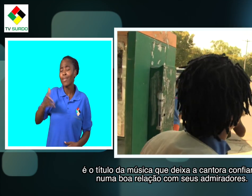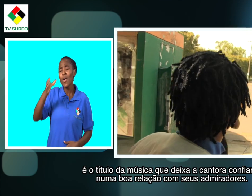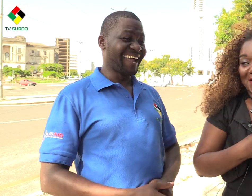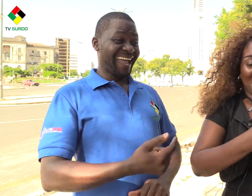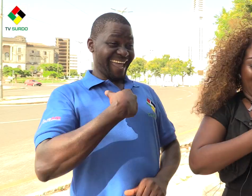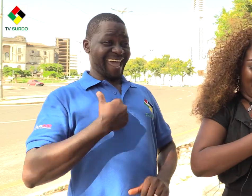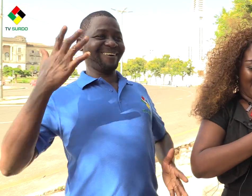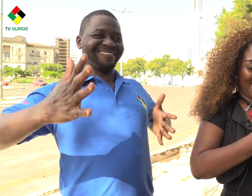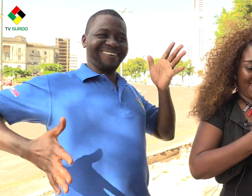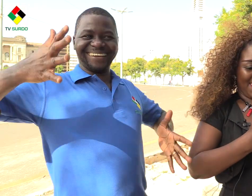admiradores.